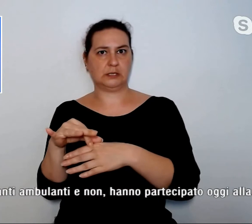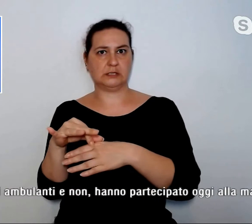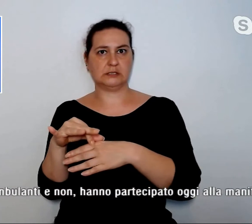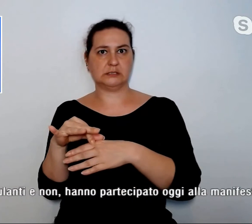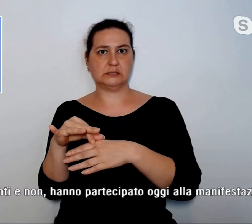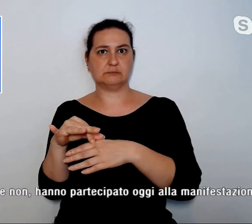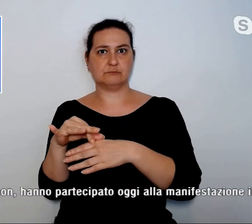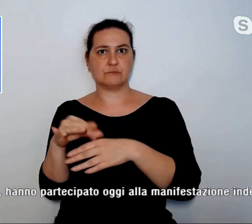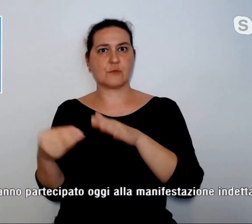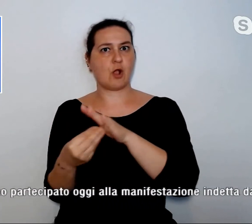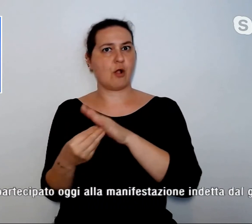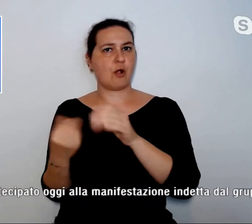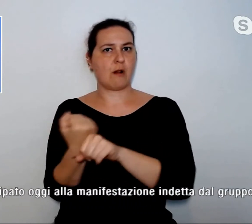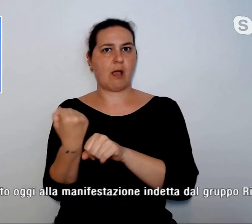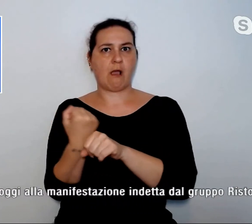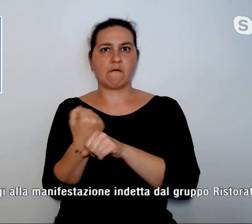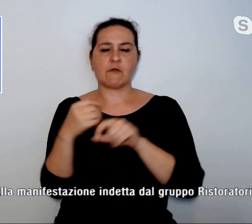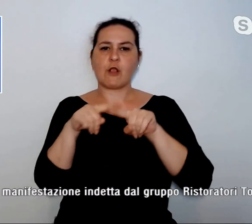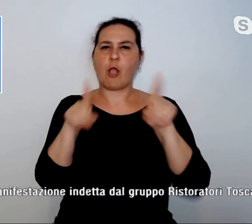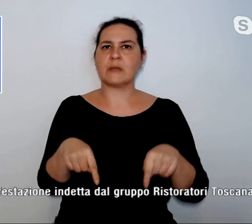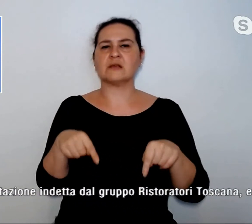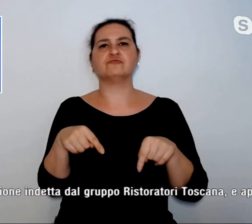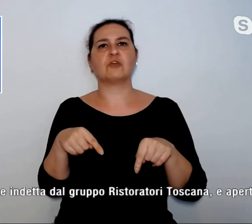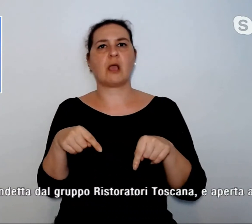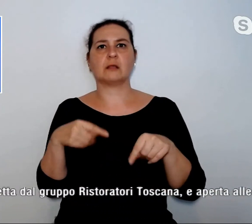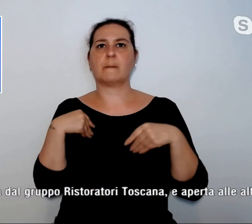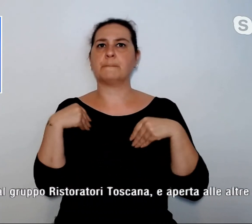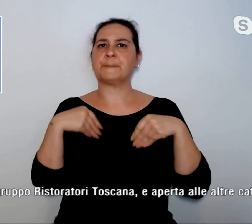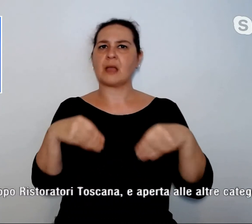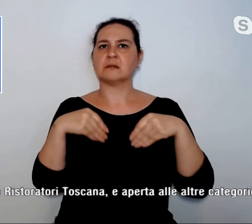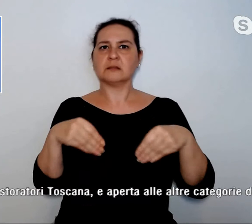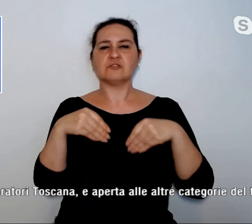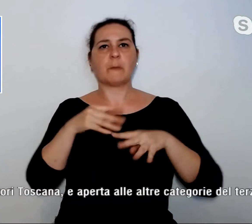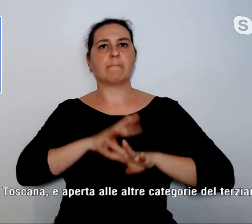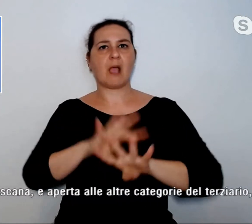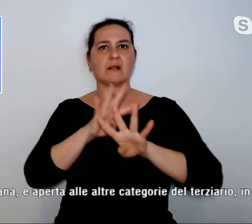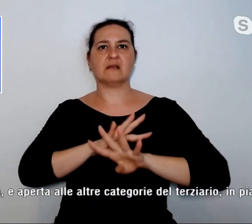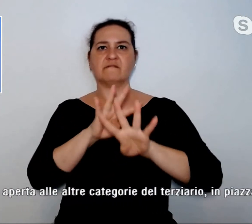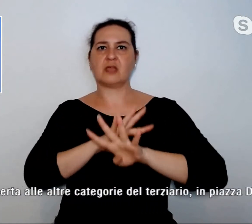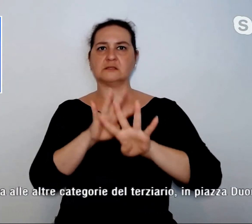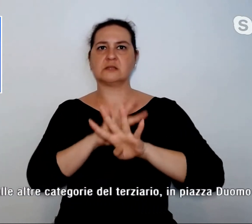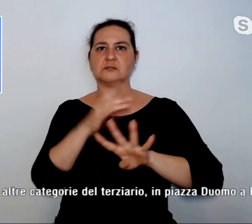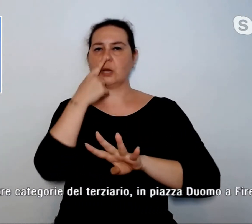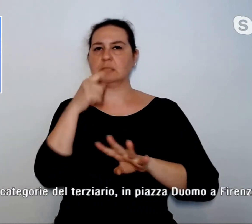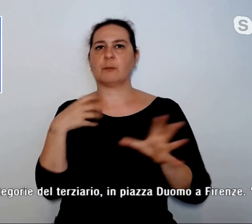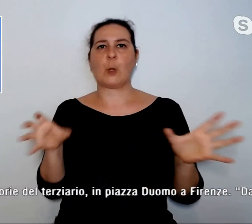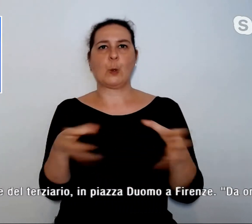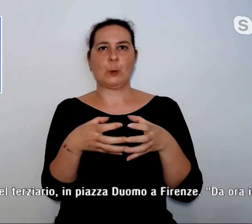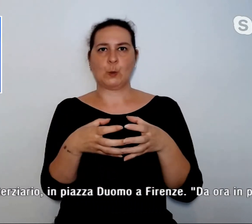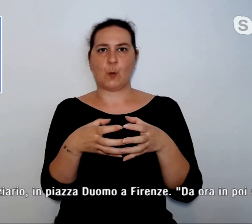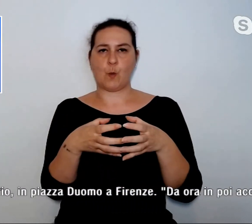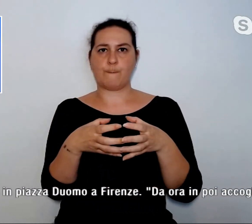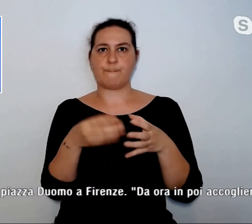hanno partecipato oggi alla manifestazione indetta dal gruppo Ristoratori Toscana